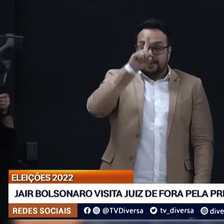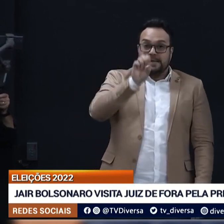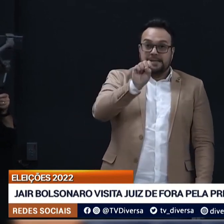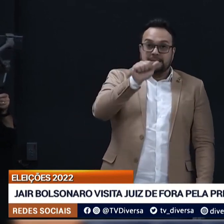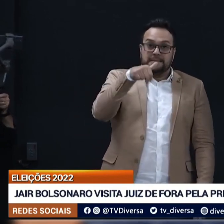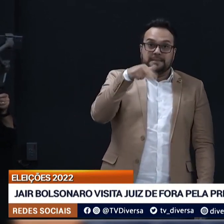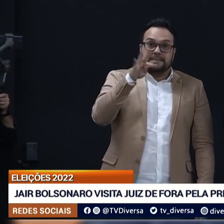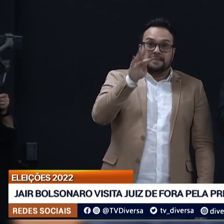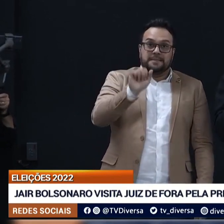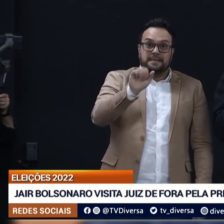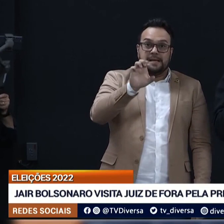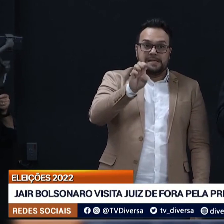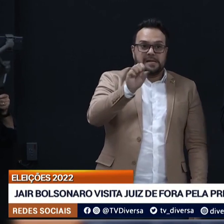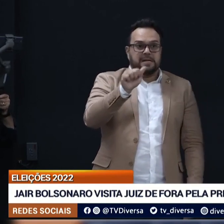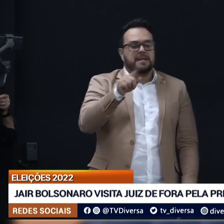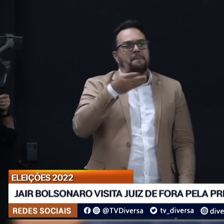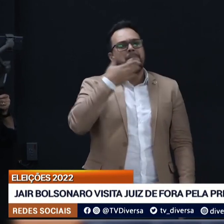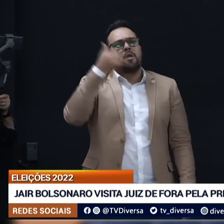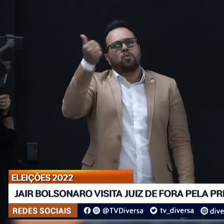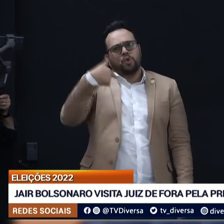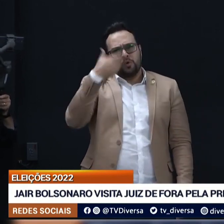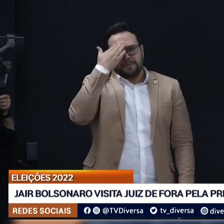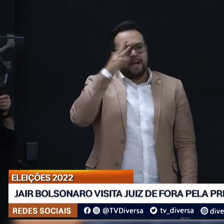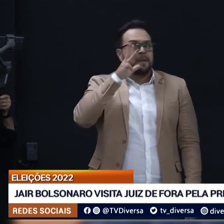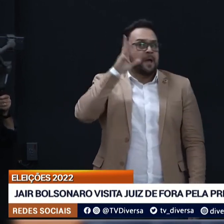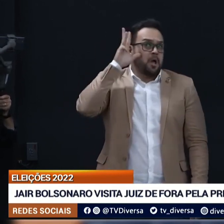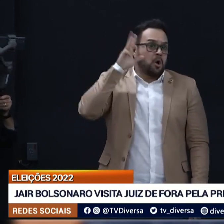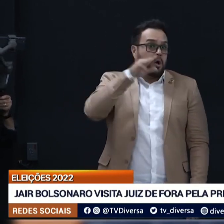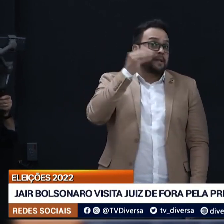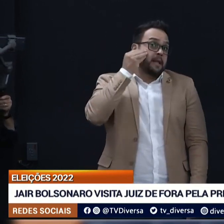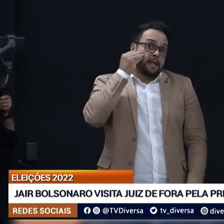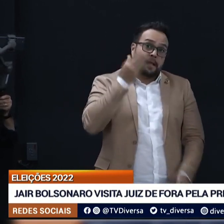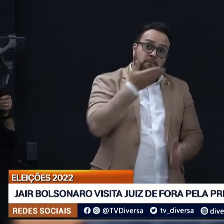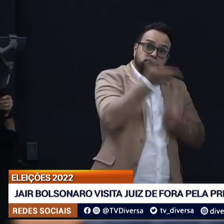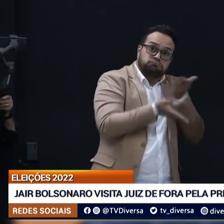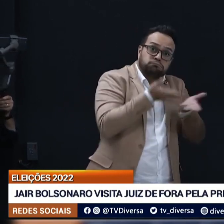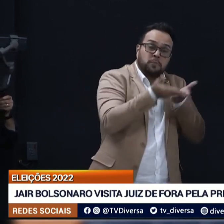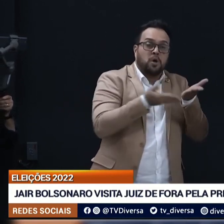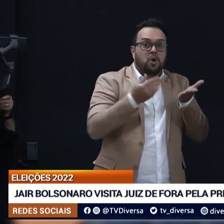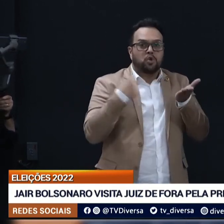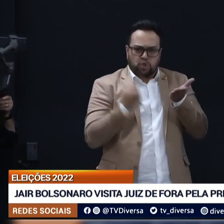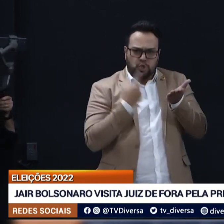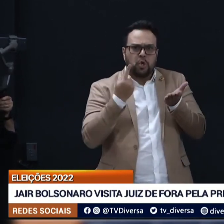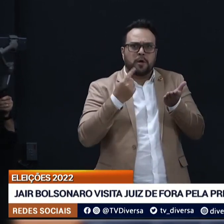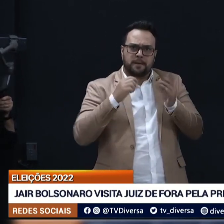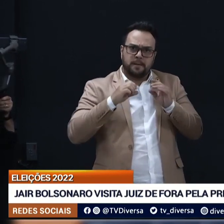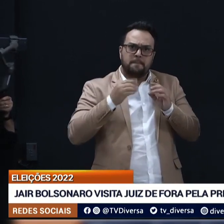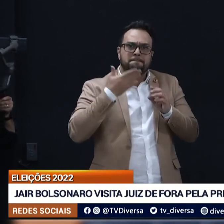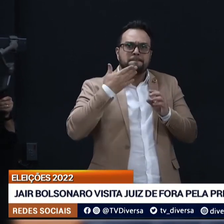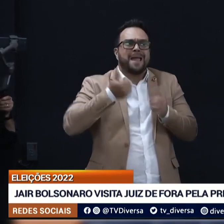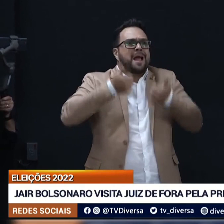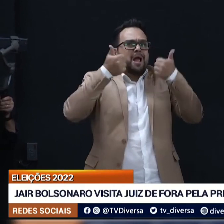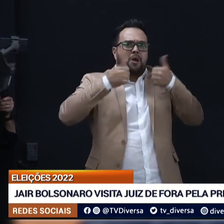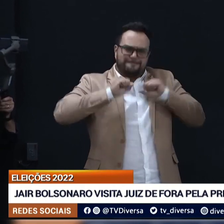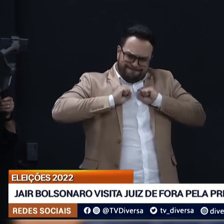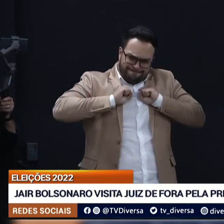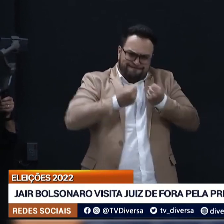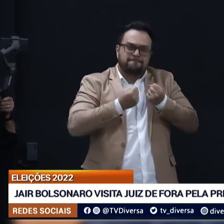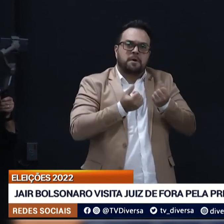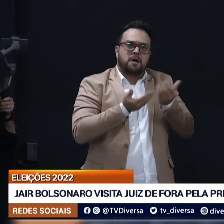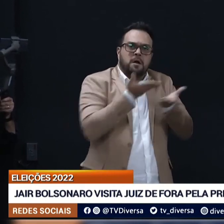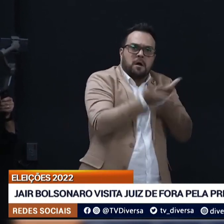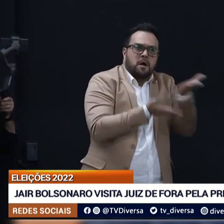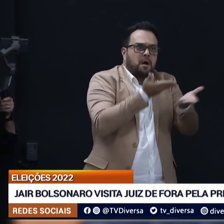obrigação, que é logo que você sabe disso melhor do que eu, de buscar atendê-los. E buscamos, né, da melhor maneira possível,